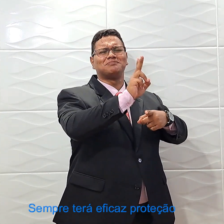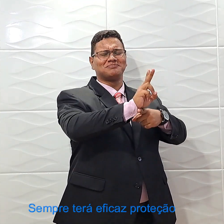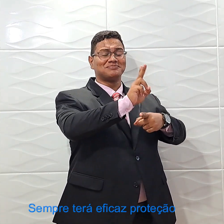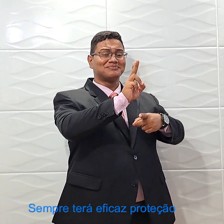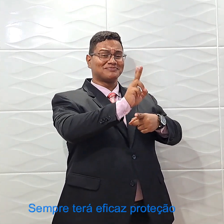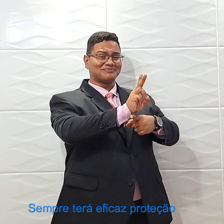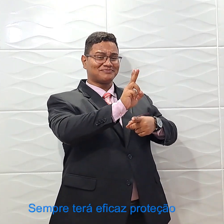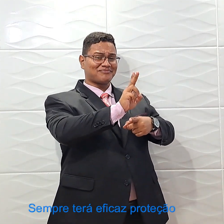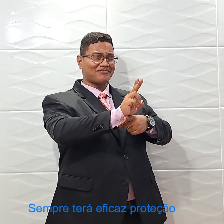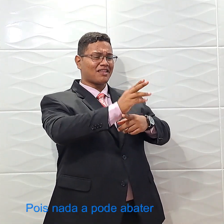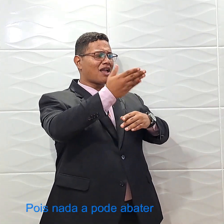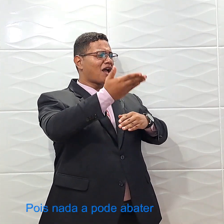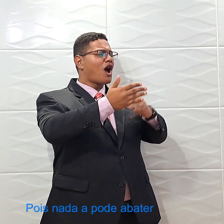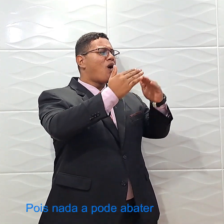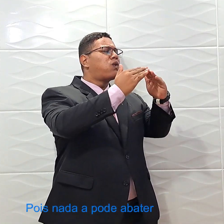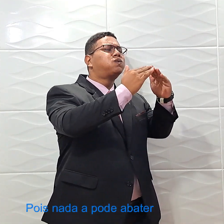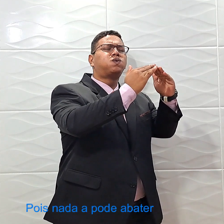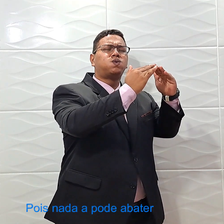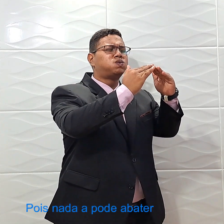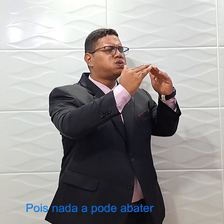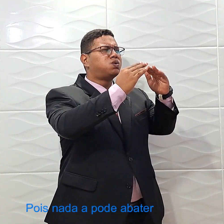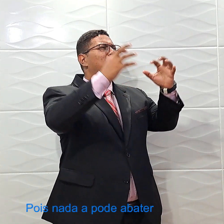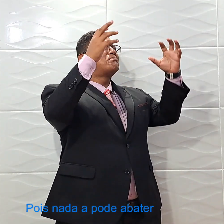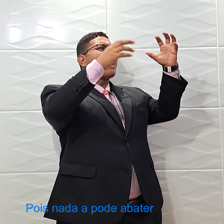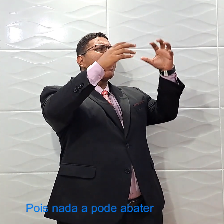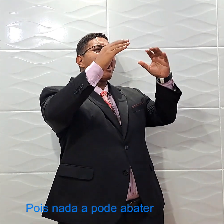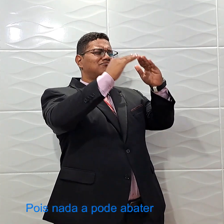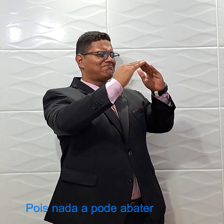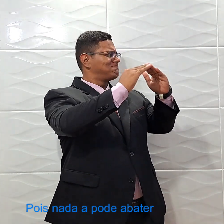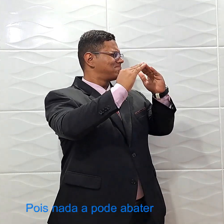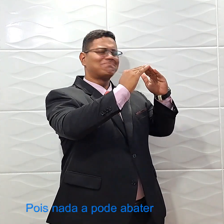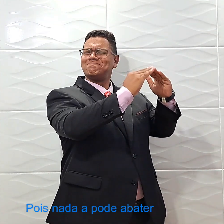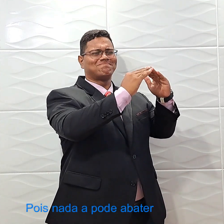proteção, pois nada pode abater